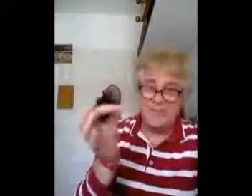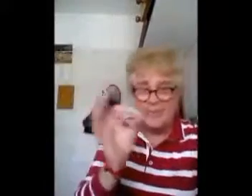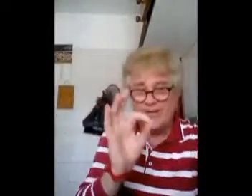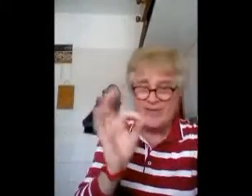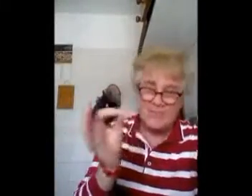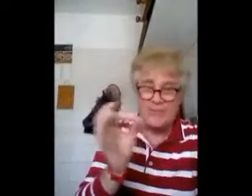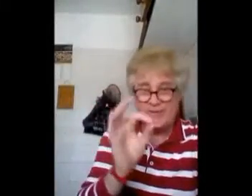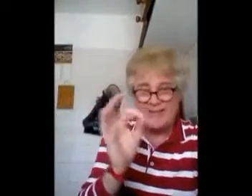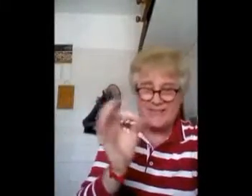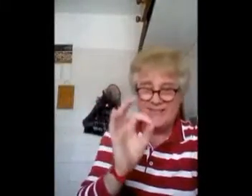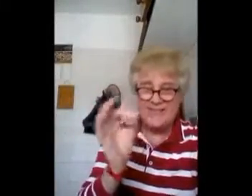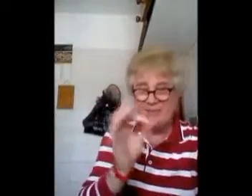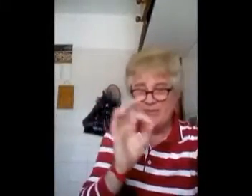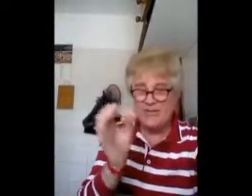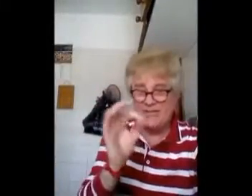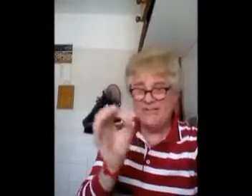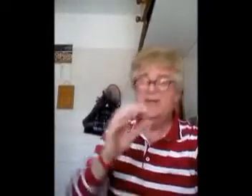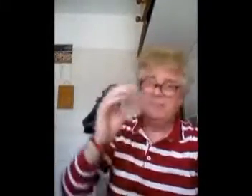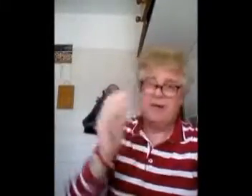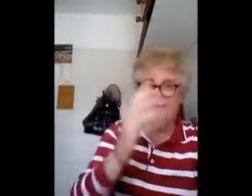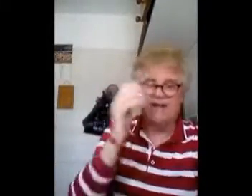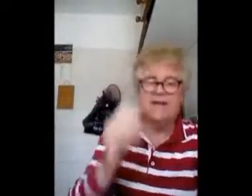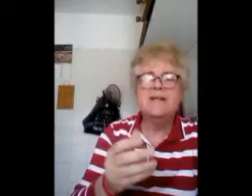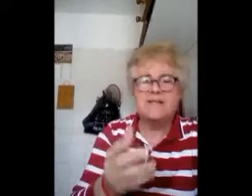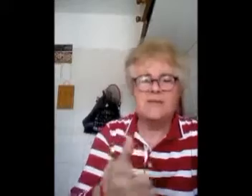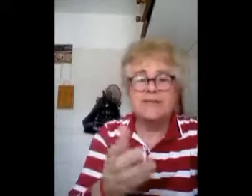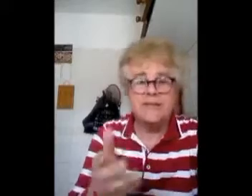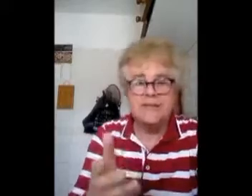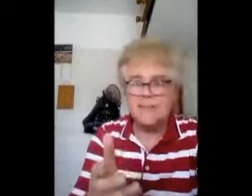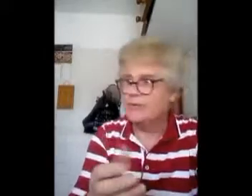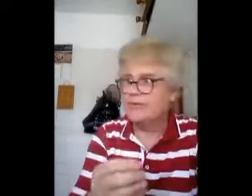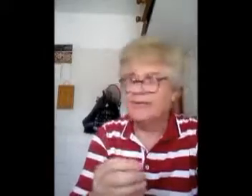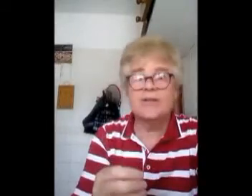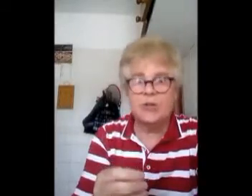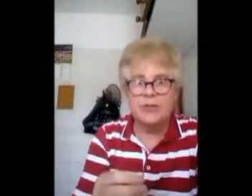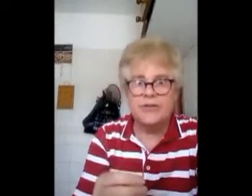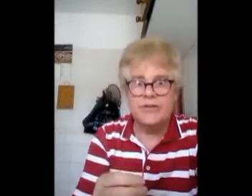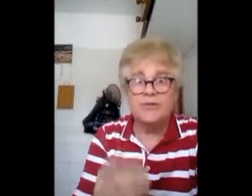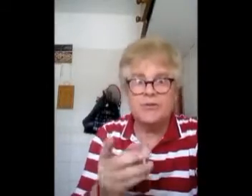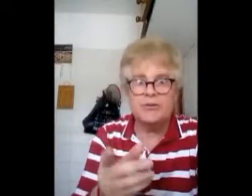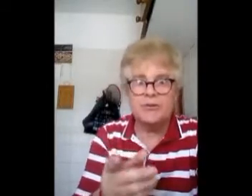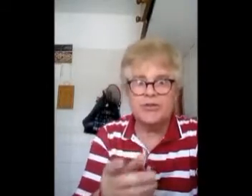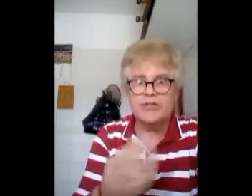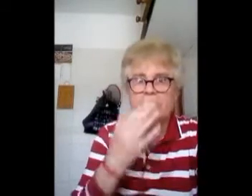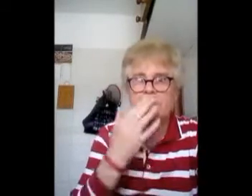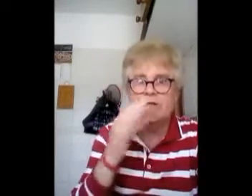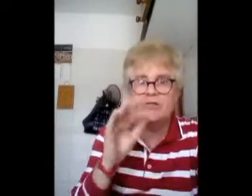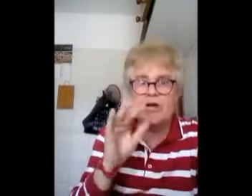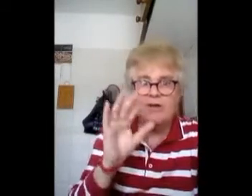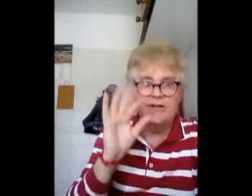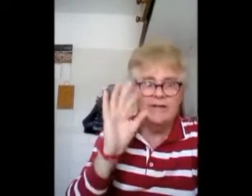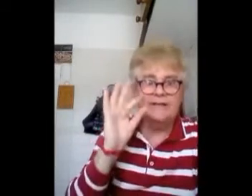Le prugne, le prugne, intendiamoci. Vabbè, se volete, se potete, condividetelo. fate un piacere. Ciao.